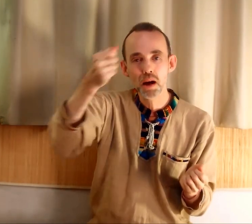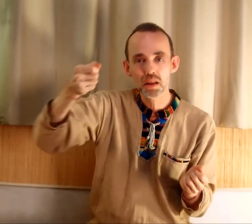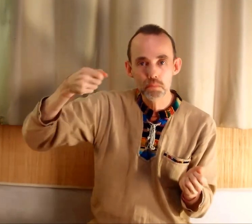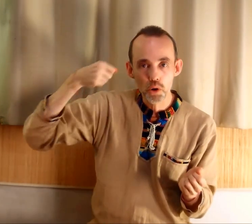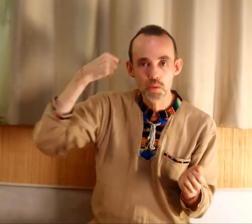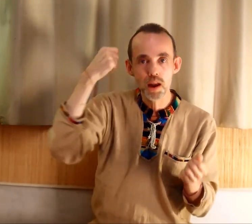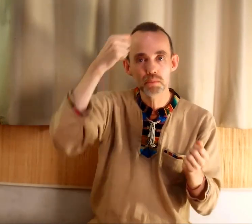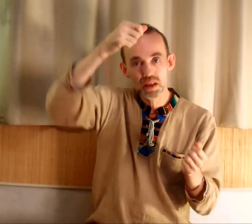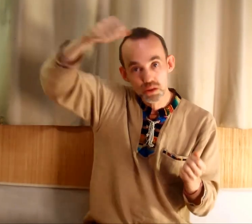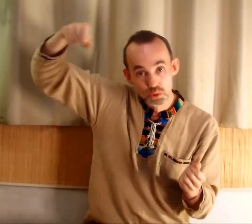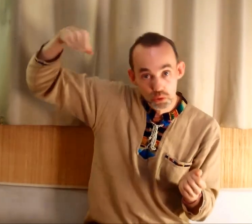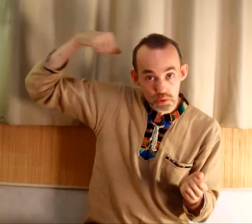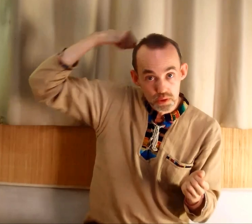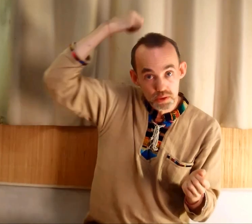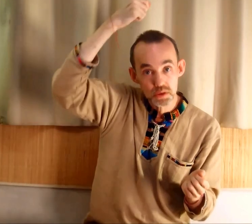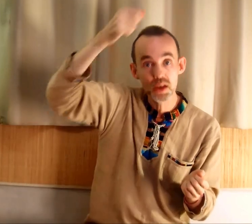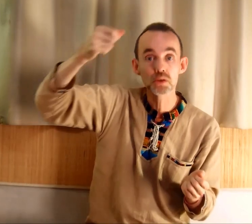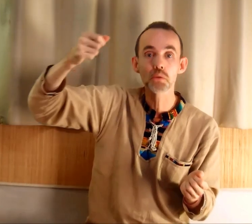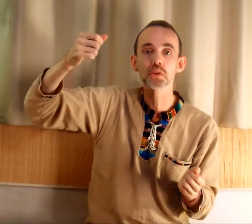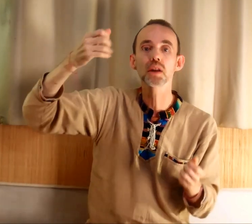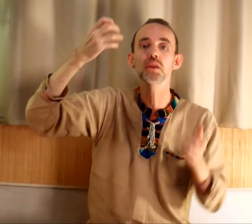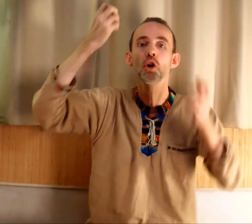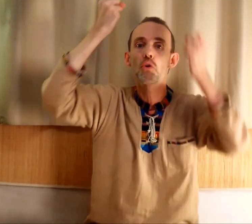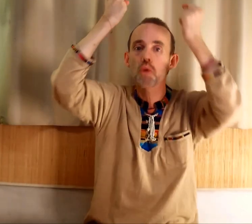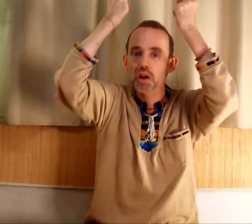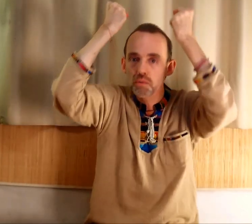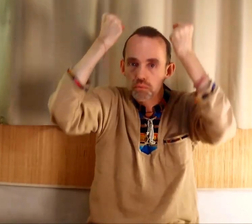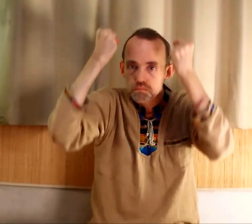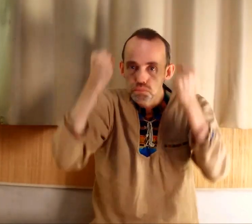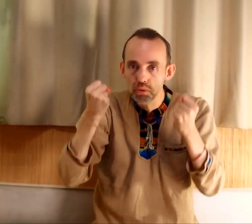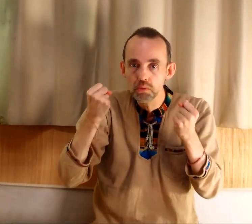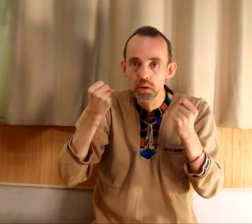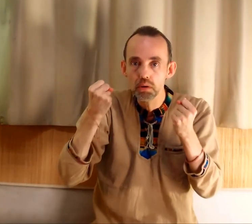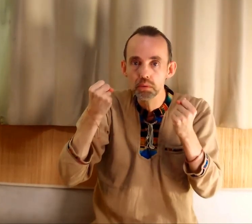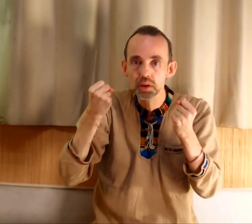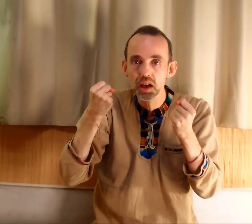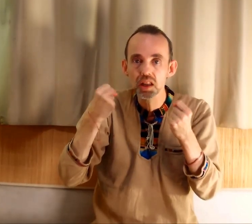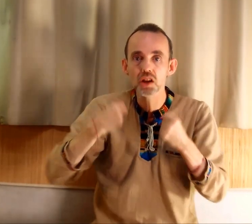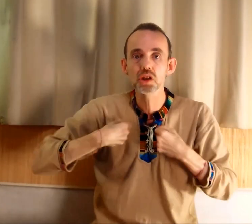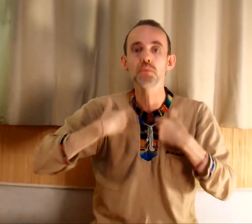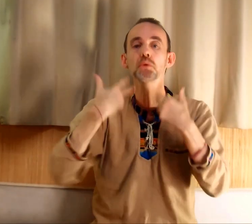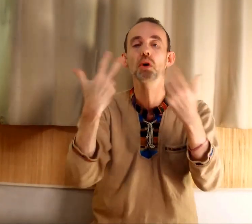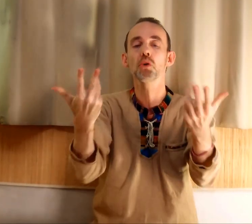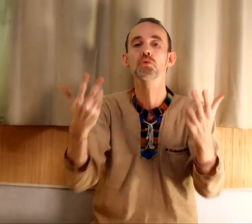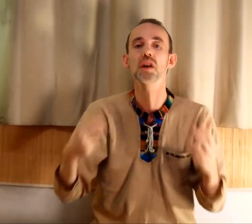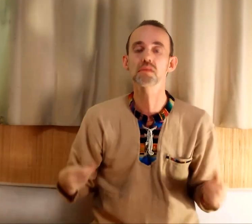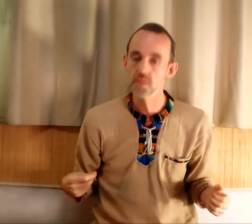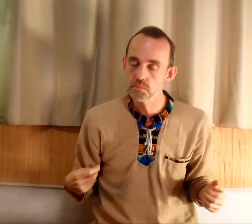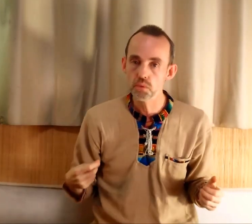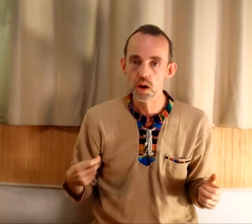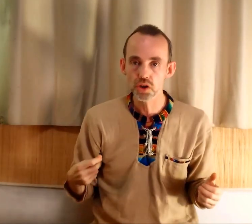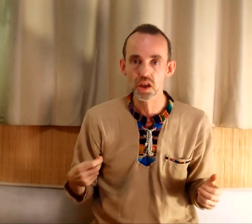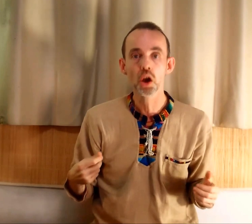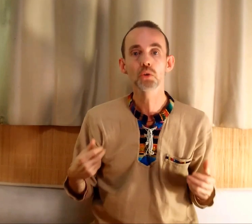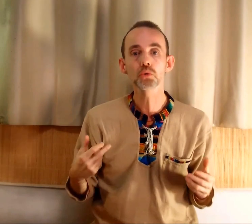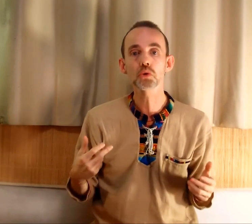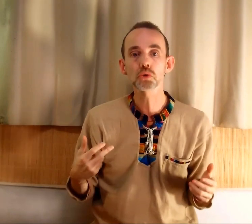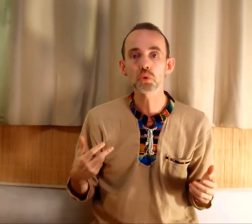par des problèmes qui tournent sans cesse dans votre tête ou alors qu'il plombe votre énergie, votre enthousiasme va pouvoir jaillir. Donc, dans ce